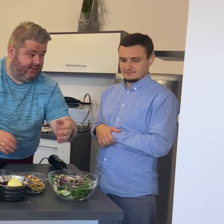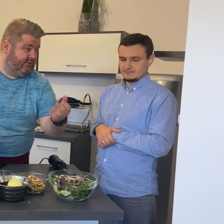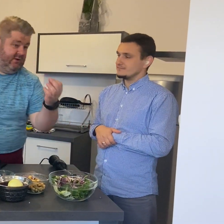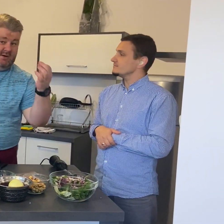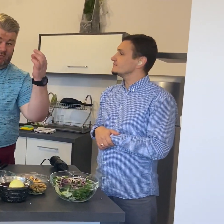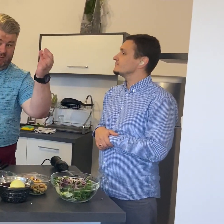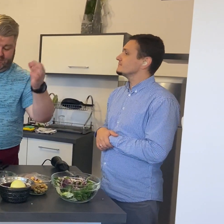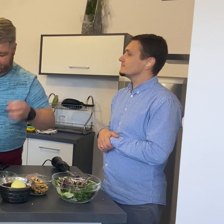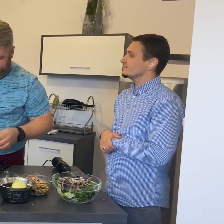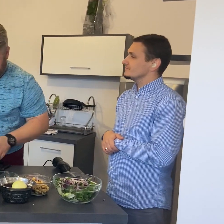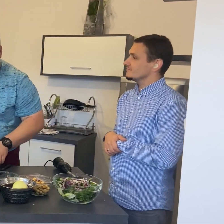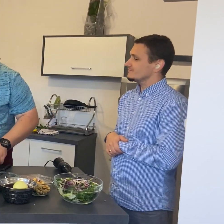zaczyna nam coraz bardziej pachnieć.